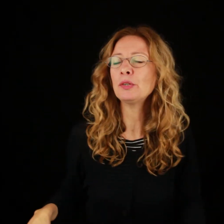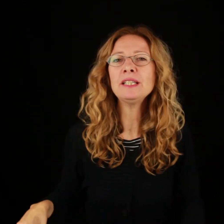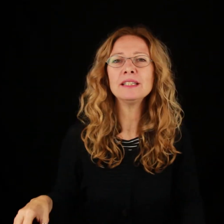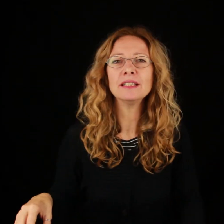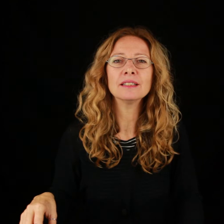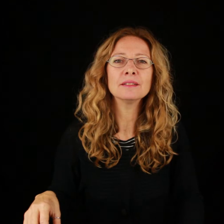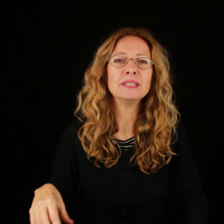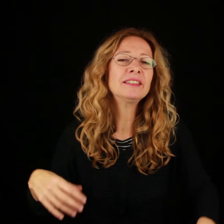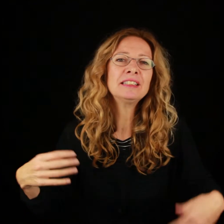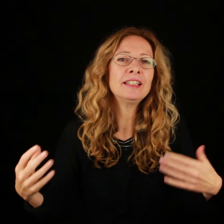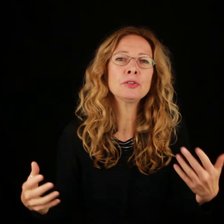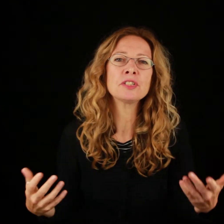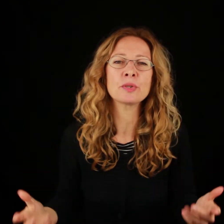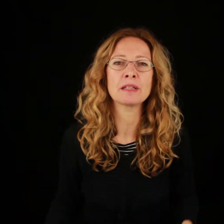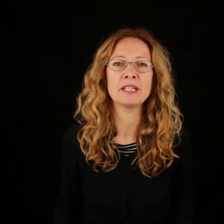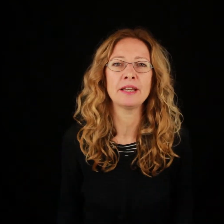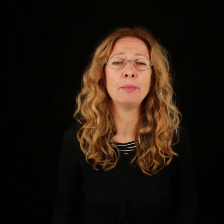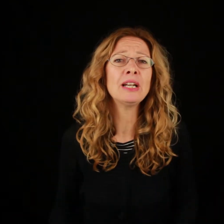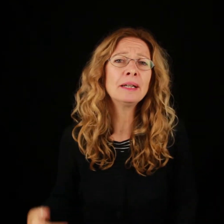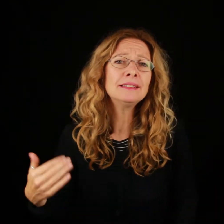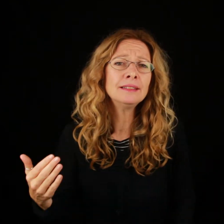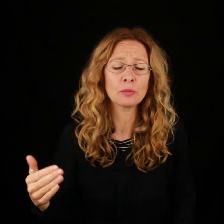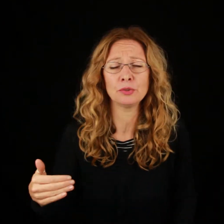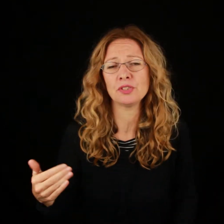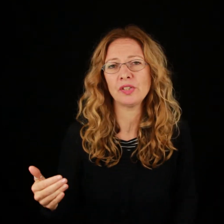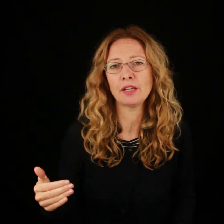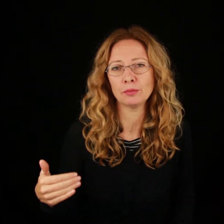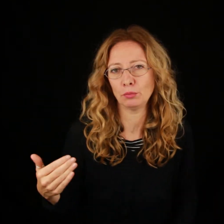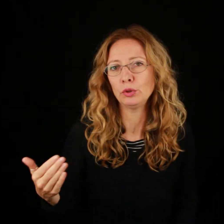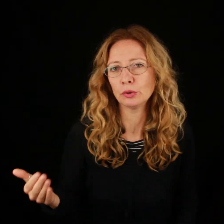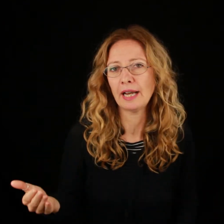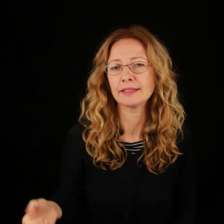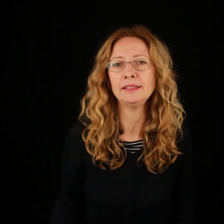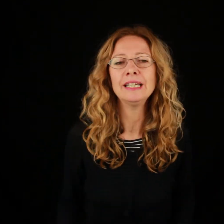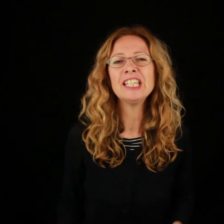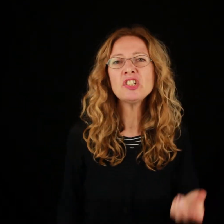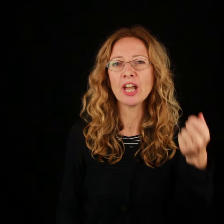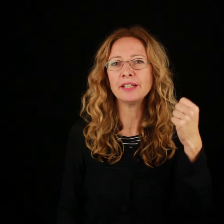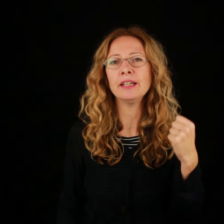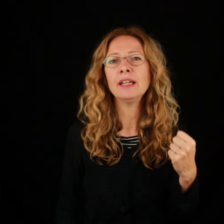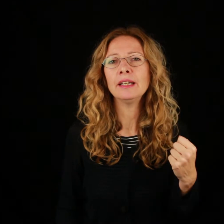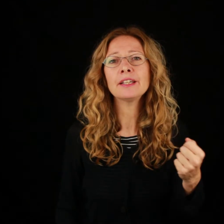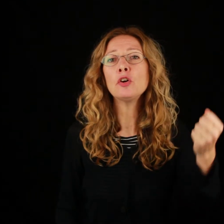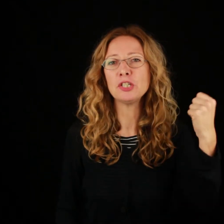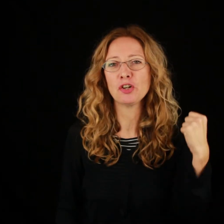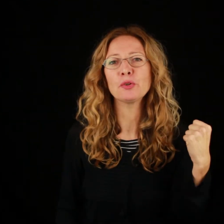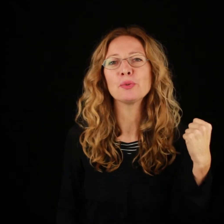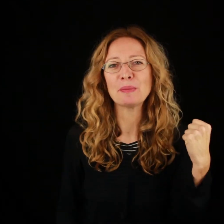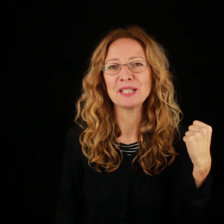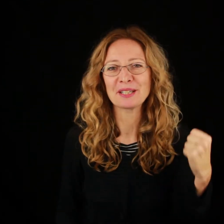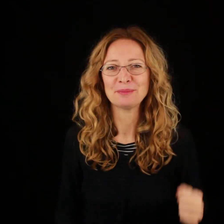quindi intrattenendosi in questa maniera. Poi la mattina, quando si svegliano molto tardi, in genere ricominciano con una birra.